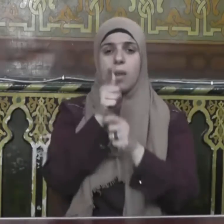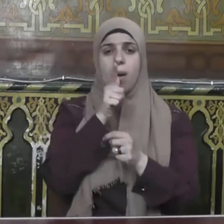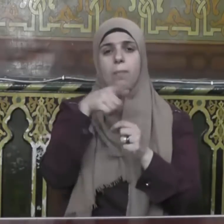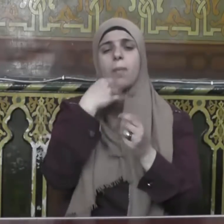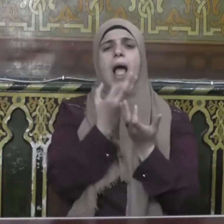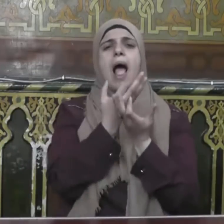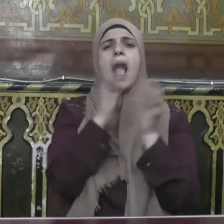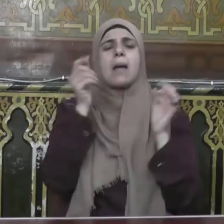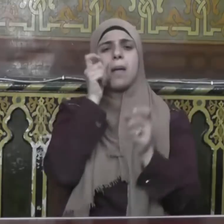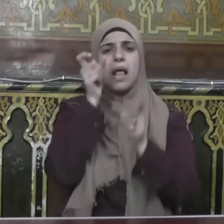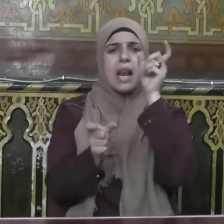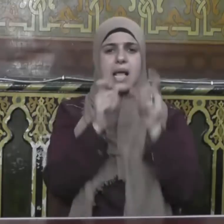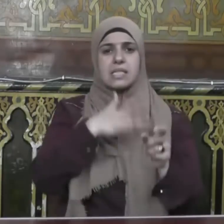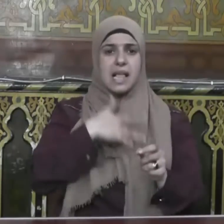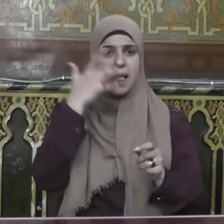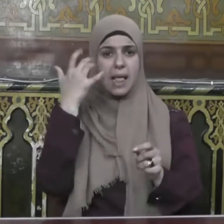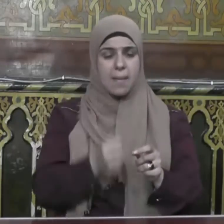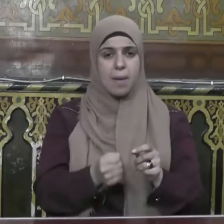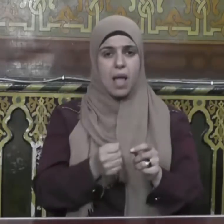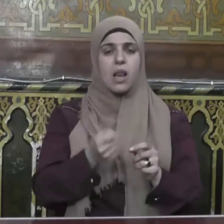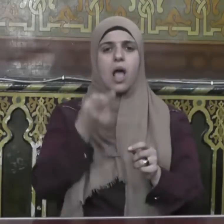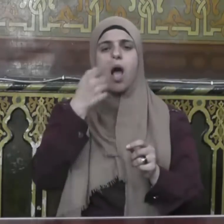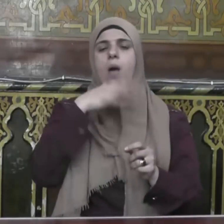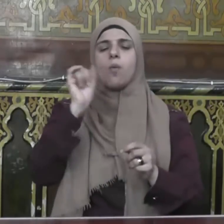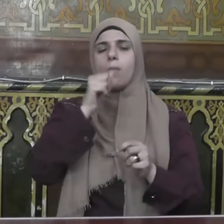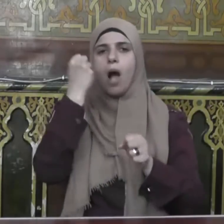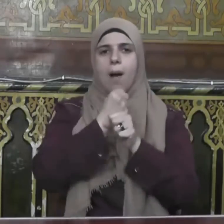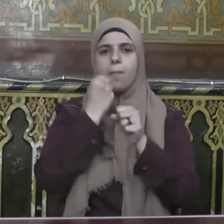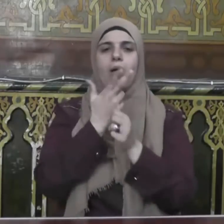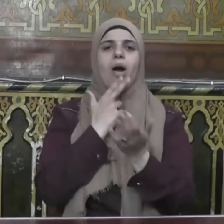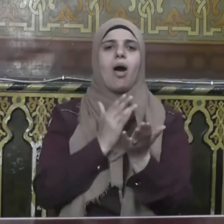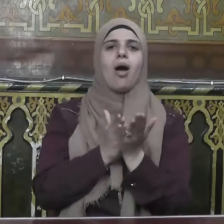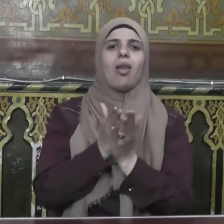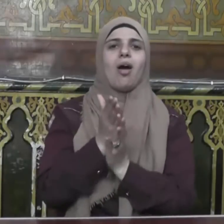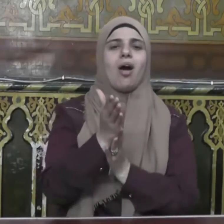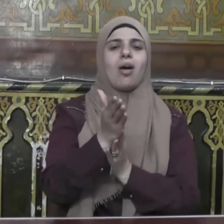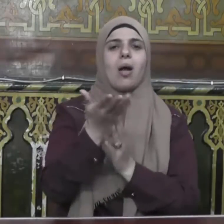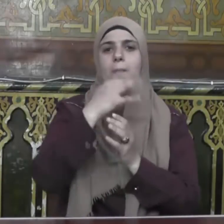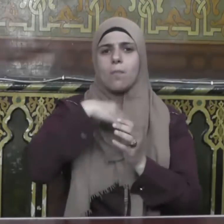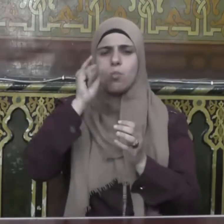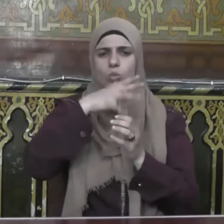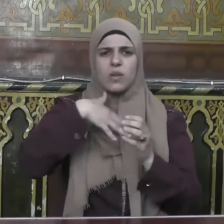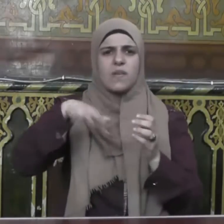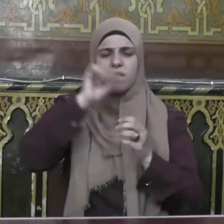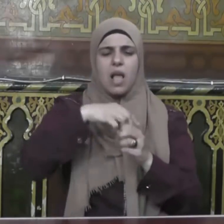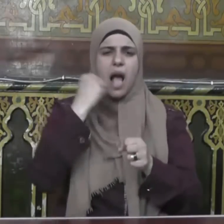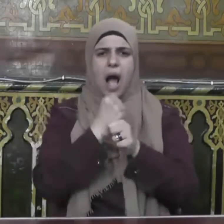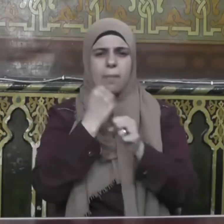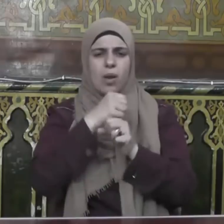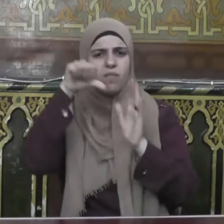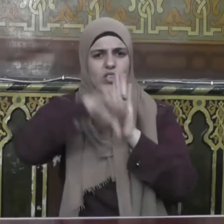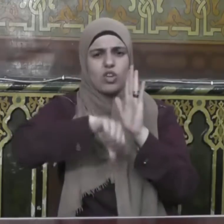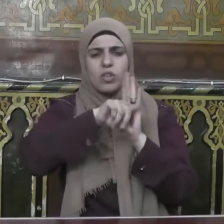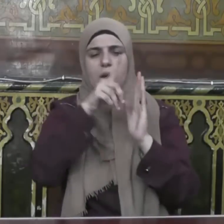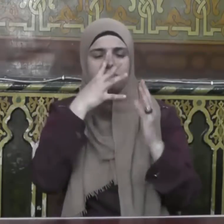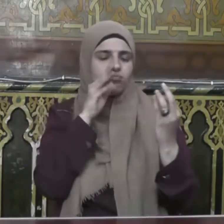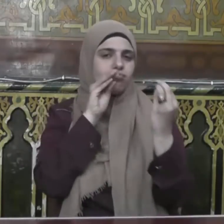الناس إيمانا أحاسنهم أخلاقا الموطؤون أكنافا الذين يألفون ويؤلفون